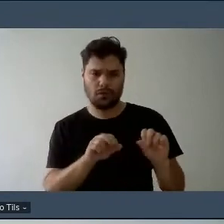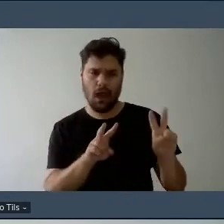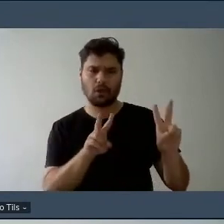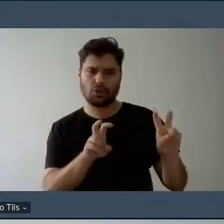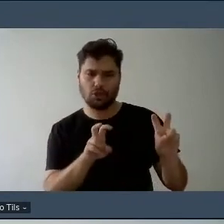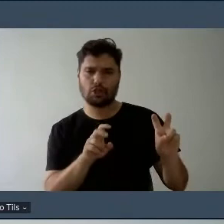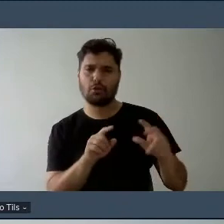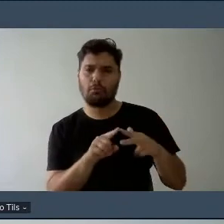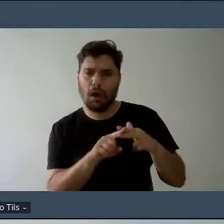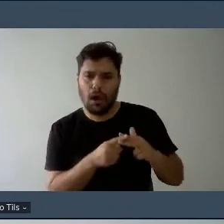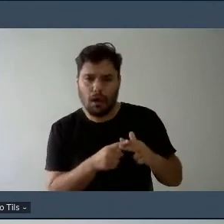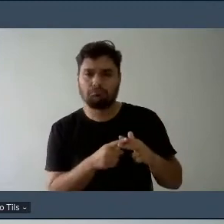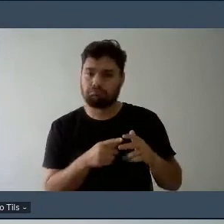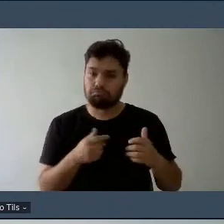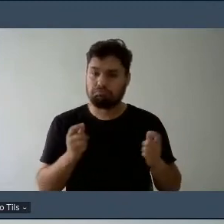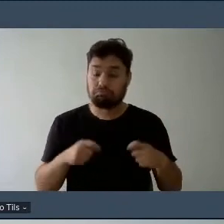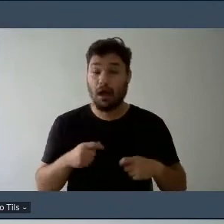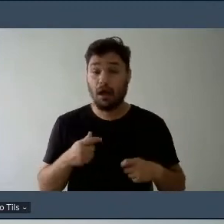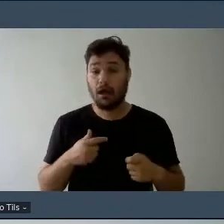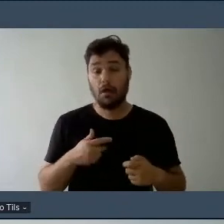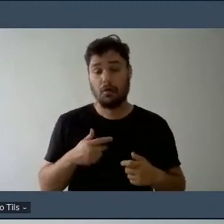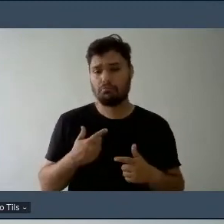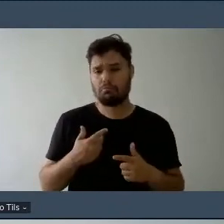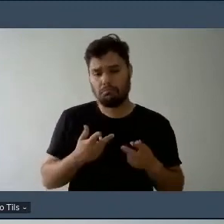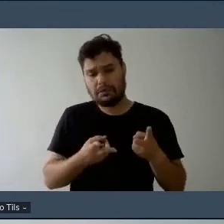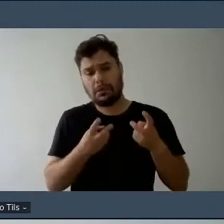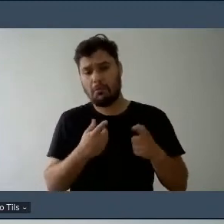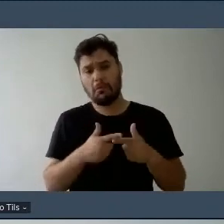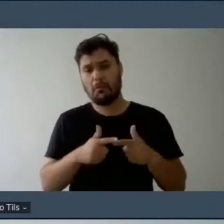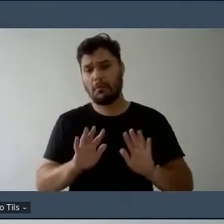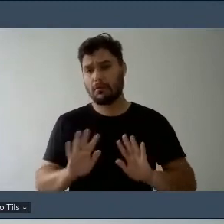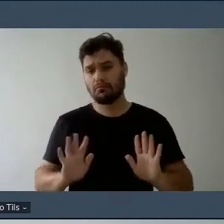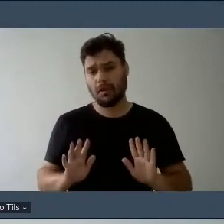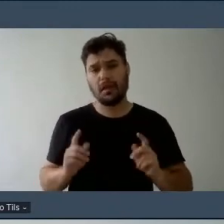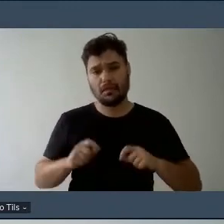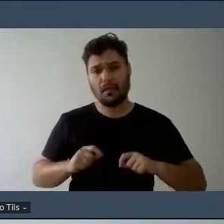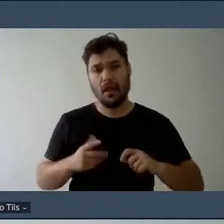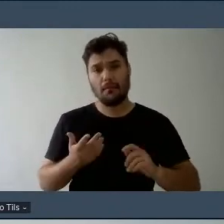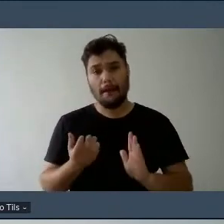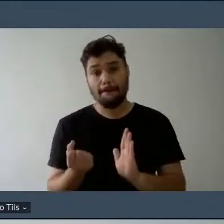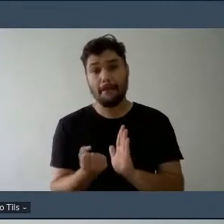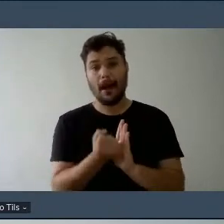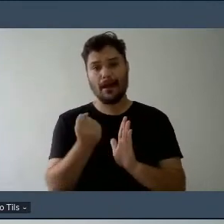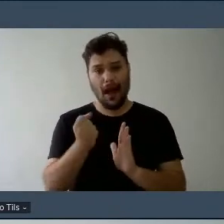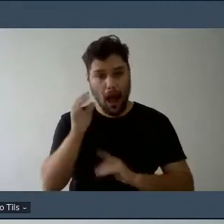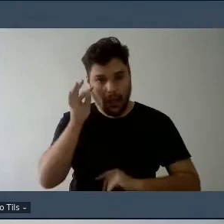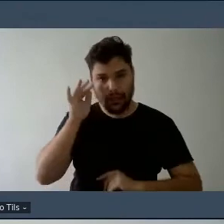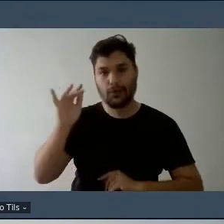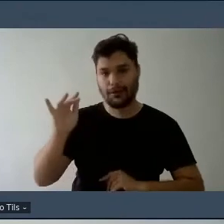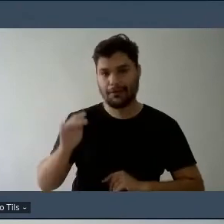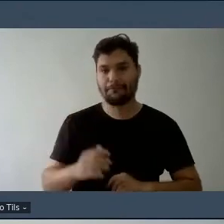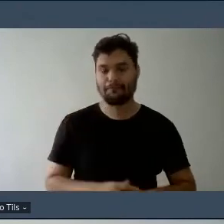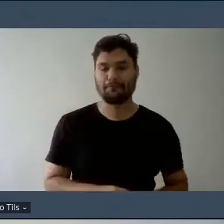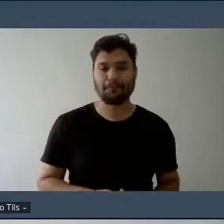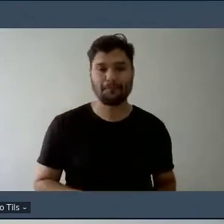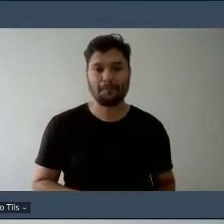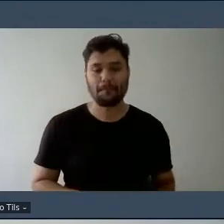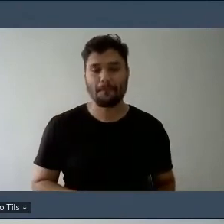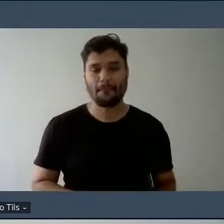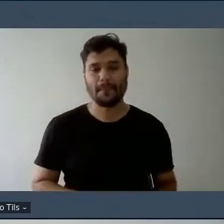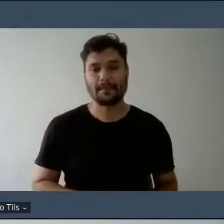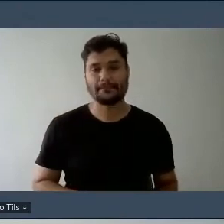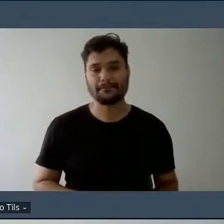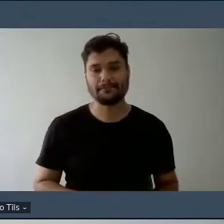problema nenhum pelo contrário eu acho que marca um lugar maior da teoria acho que essa